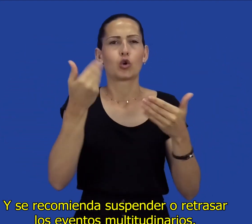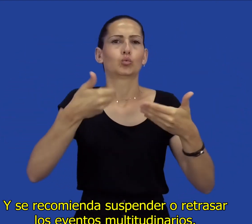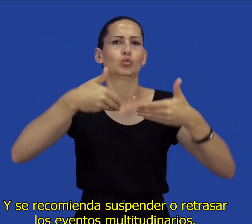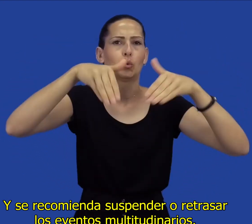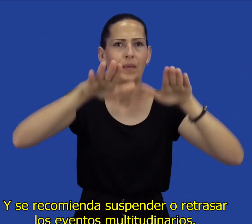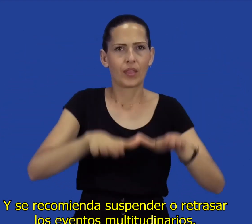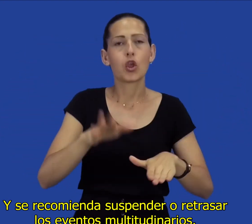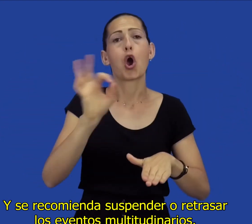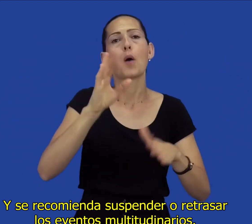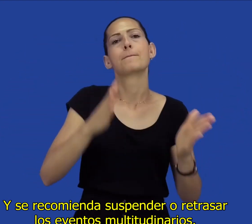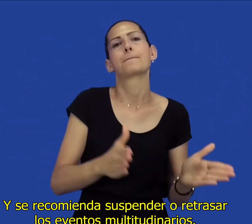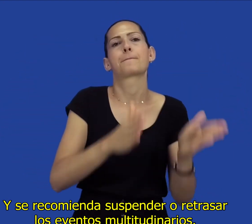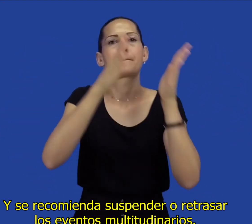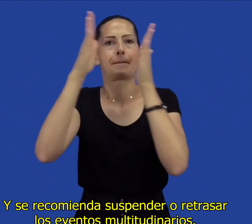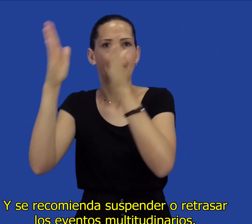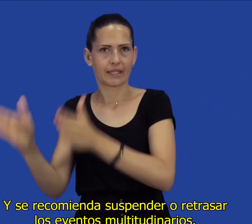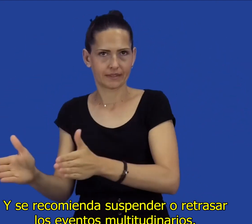retrasar los eventos multitudinarios.